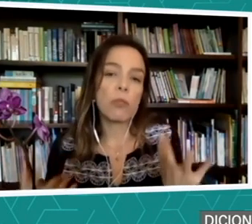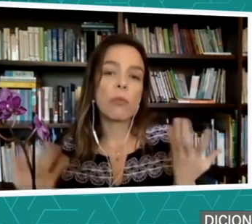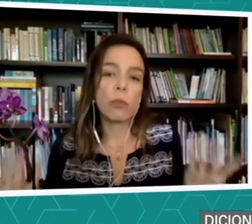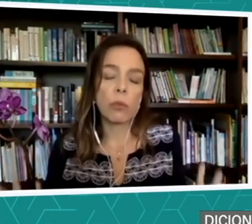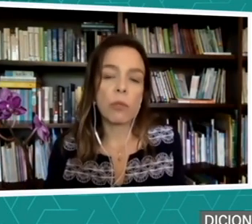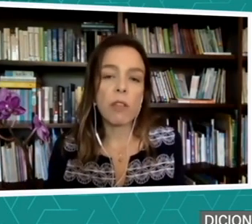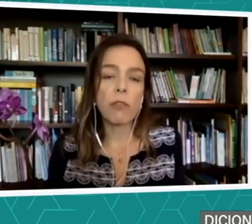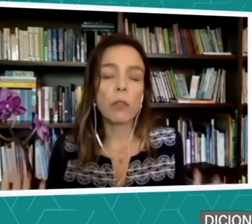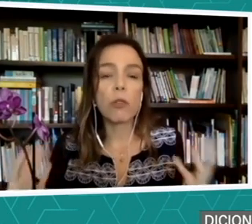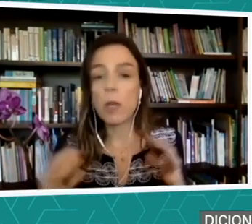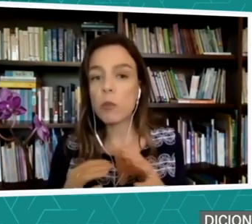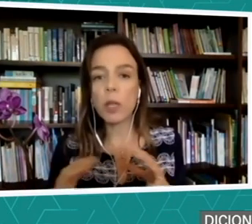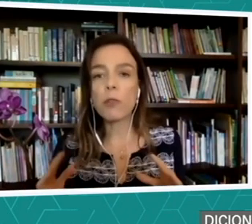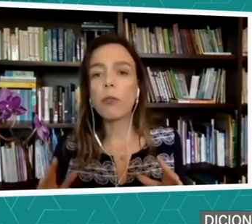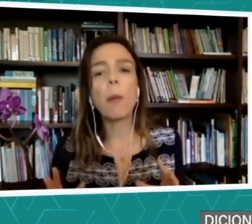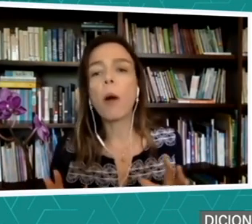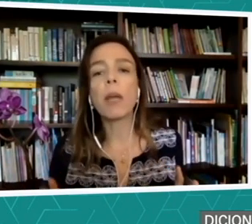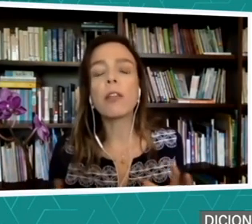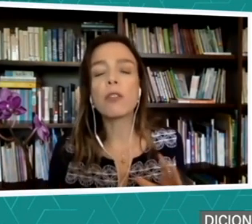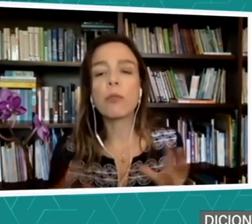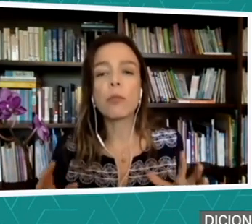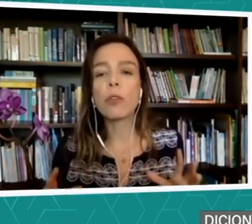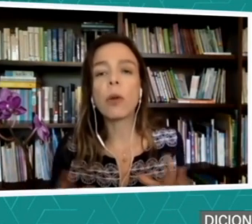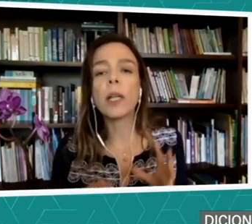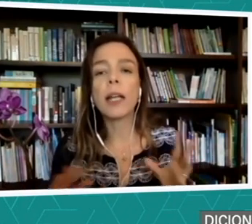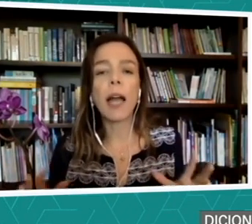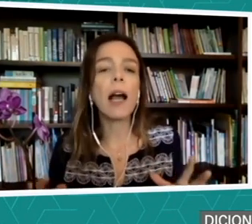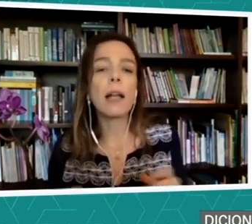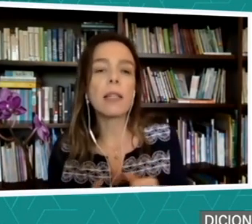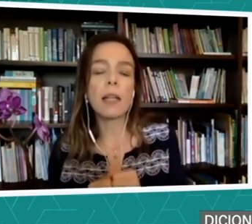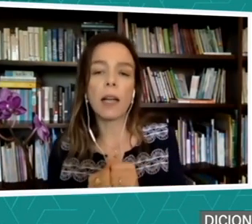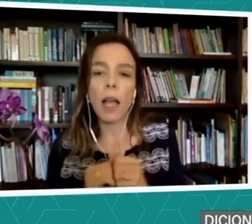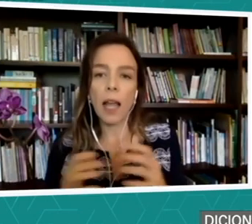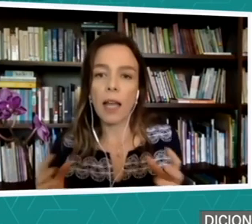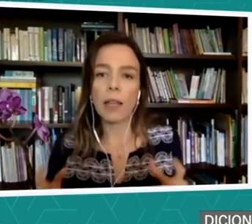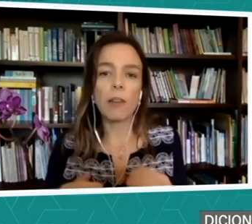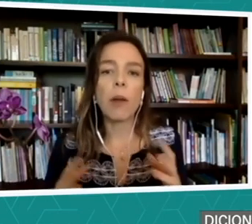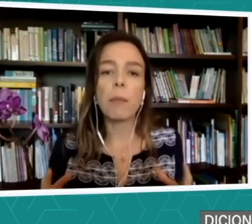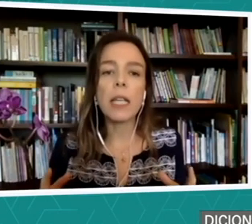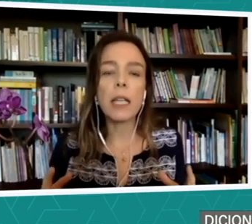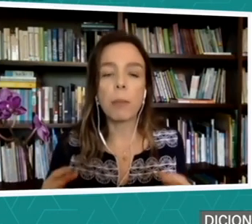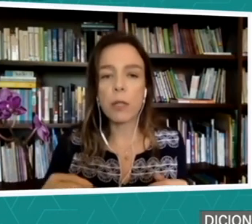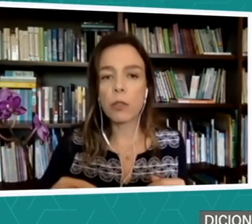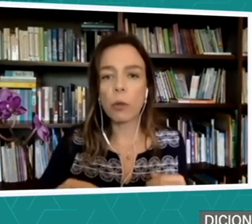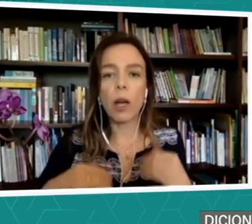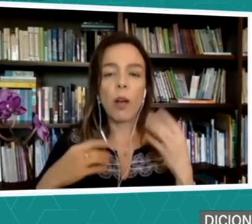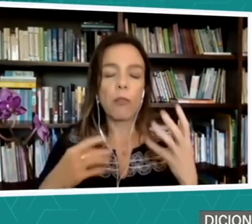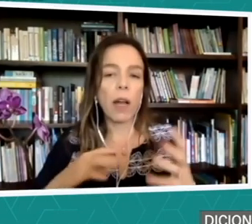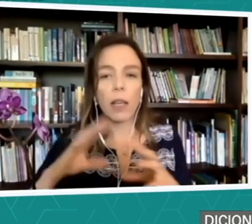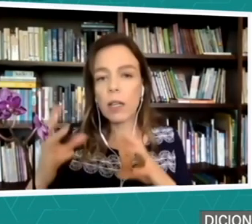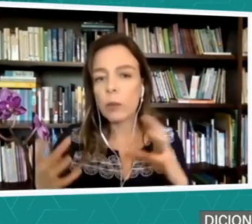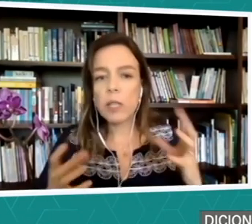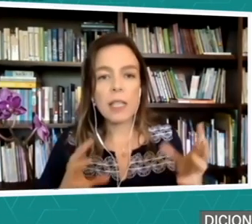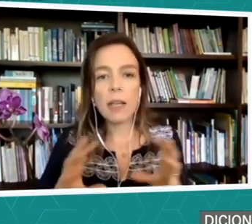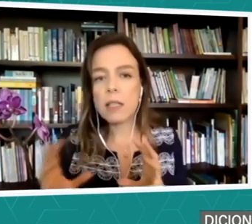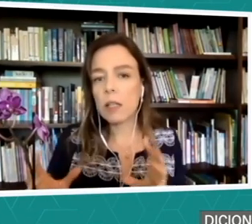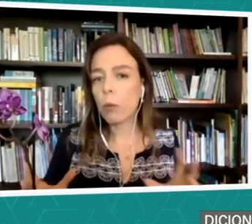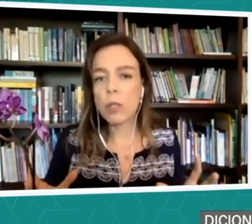nos eventos. Mesmo informalmente, não funciona em casa, na família, a pessoa falando e sinalizando ao mesmo